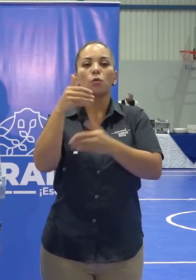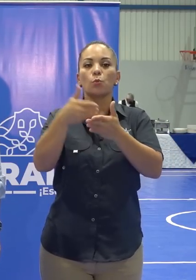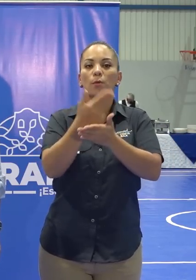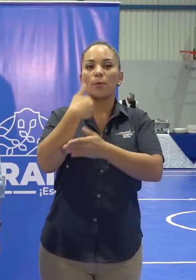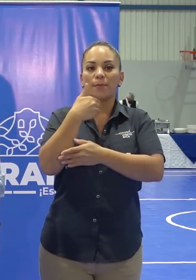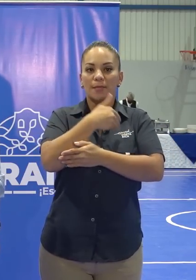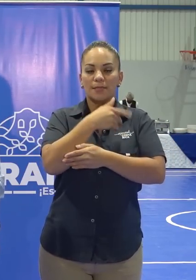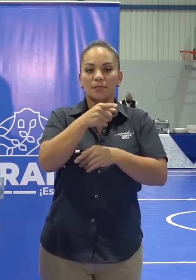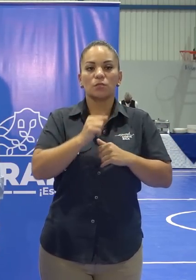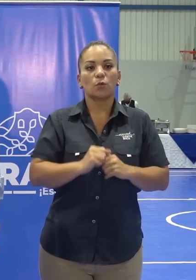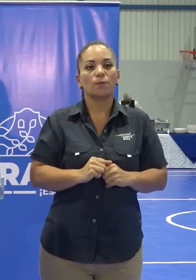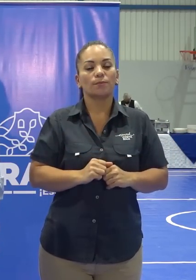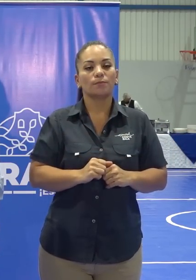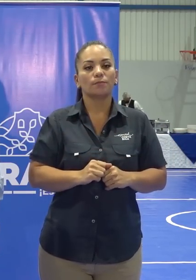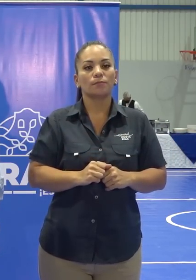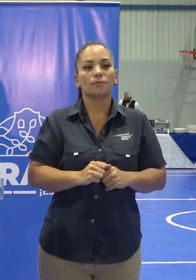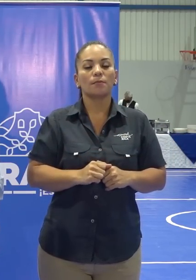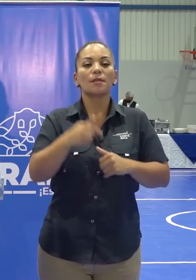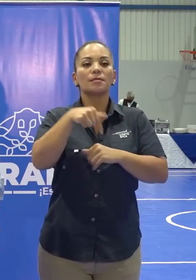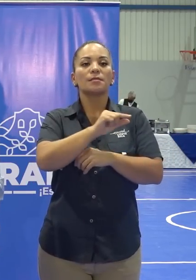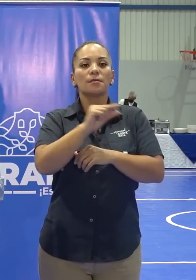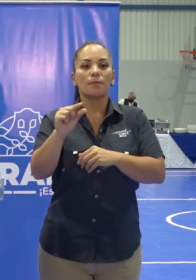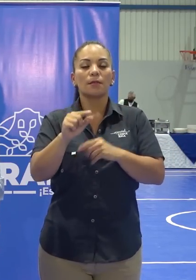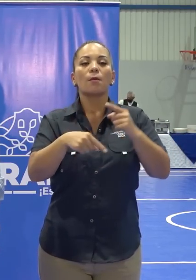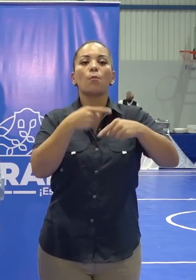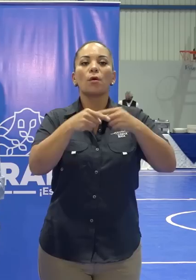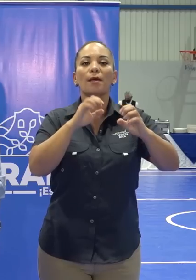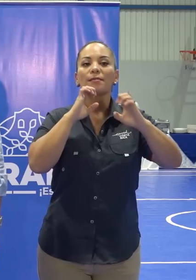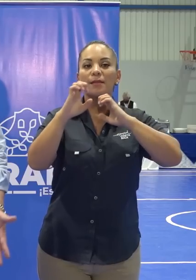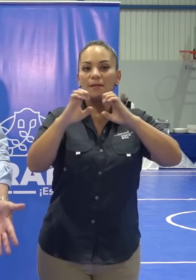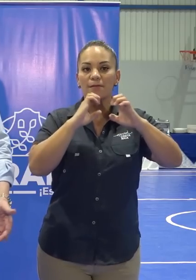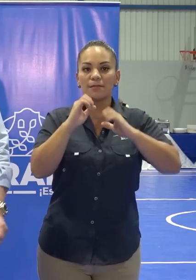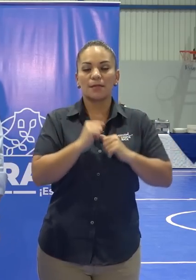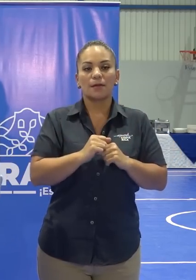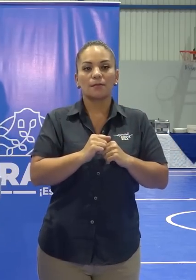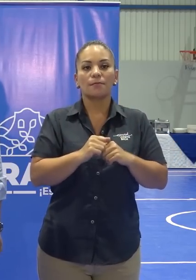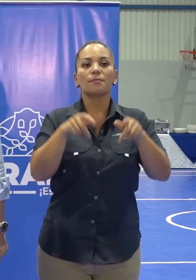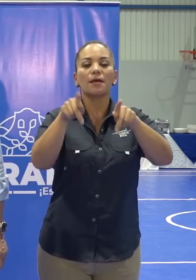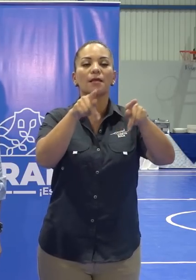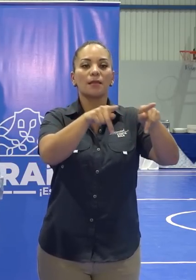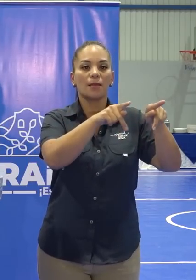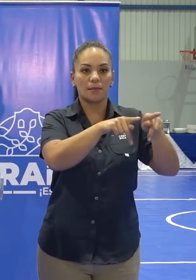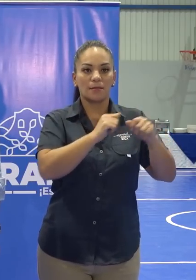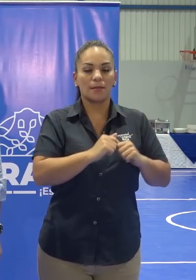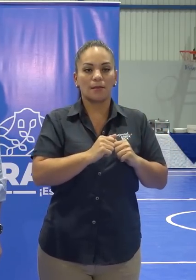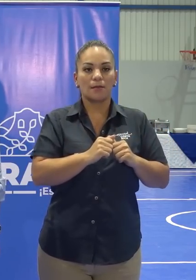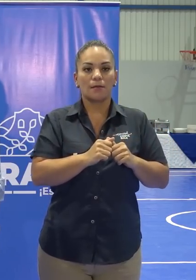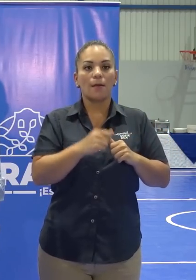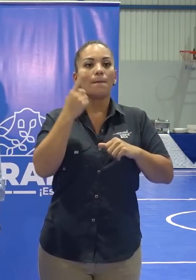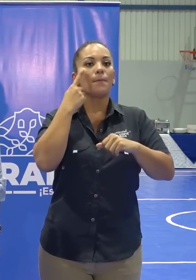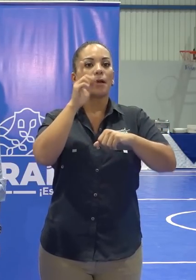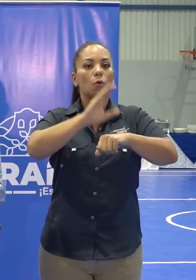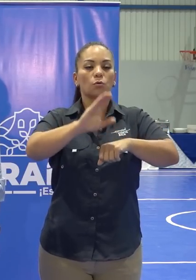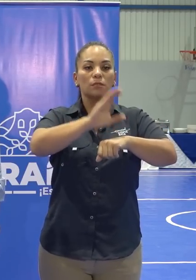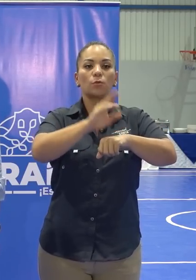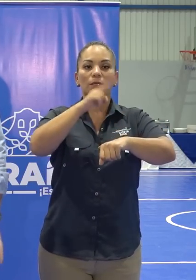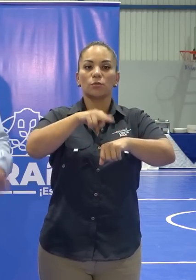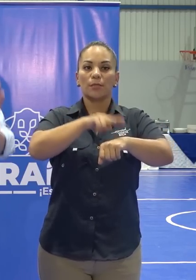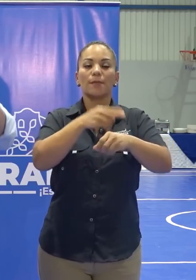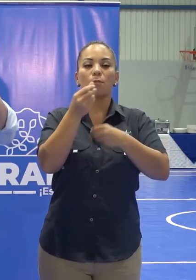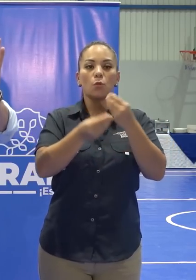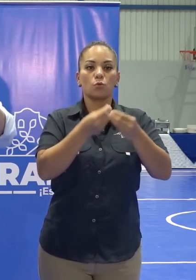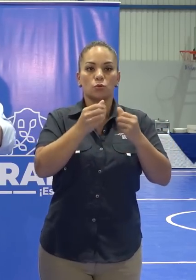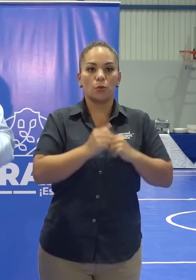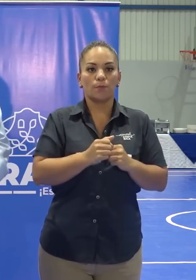nuevo ministro. Esta semana voy a entrevistar a gente para el Consejo Nacional de la Producción.